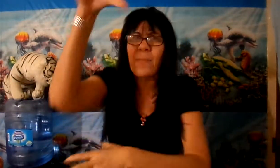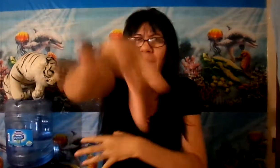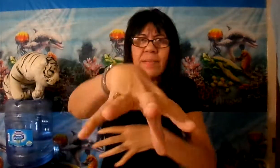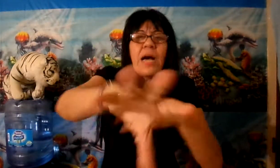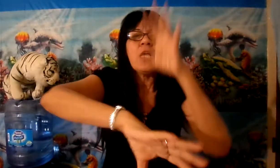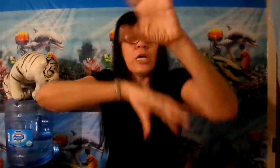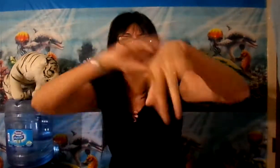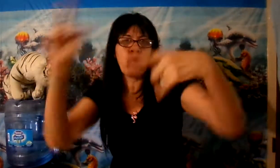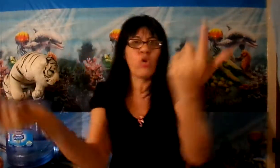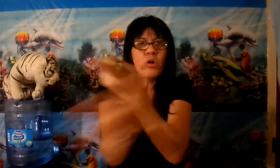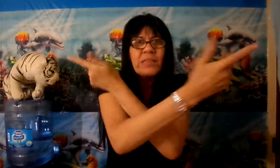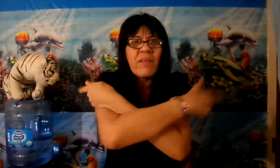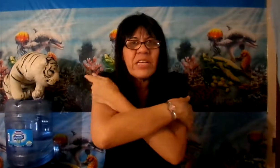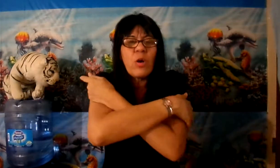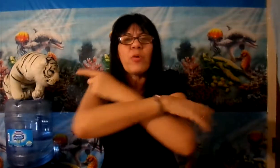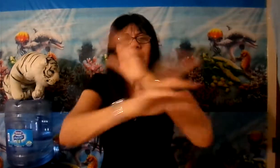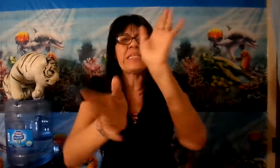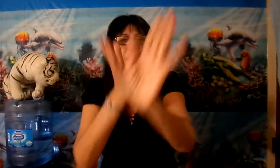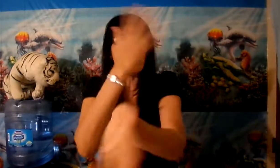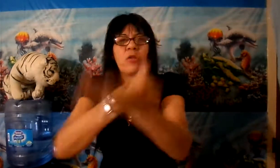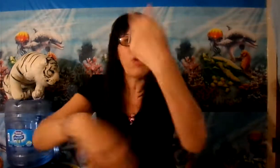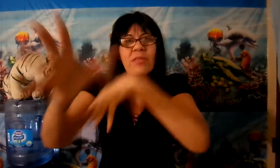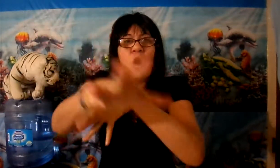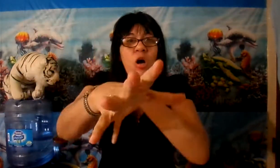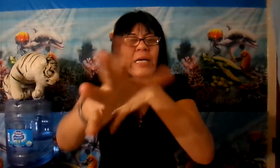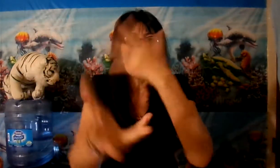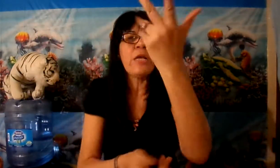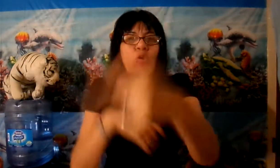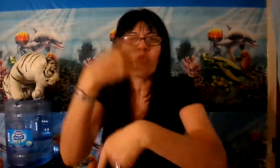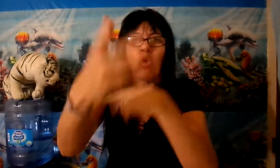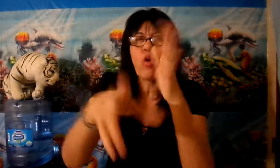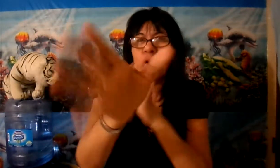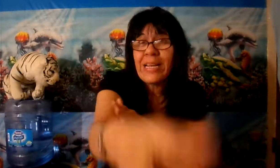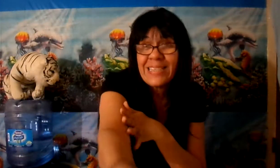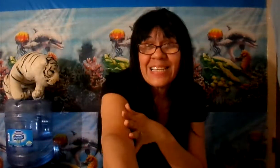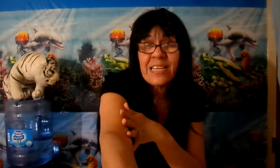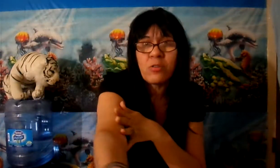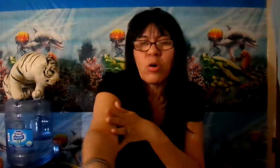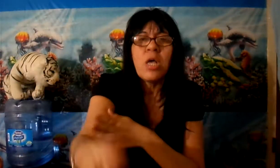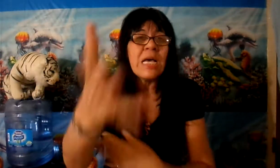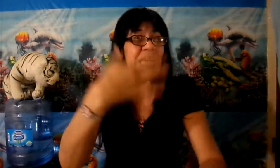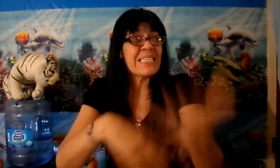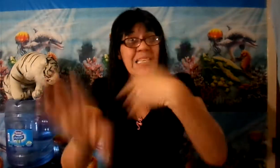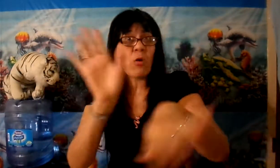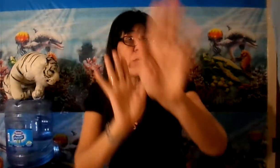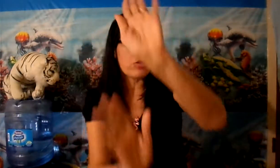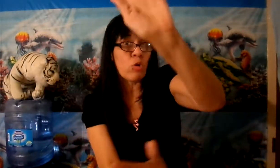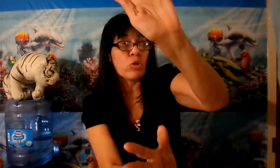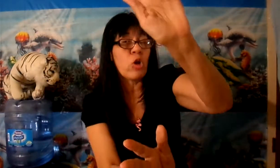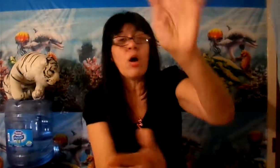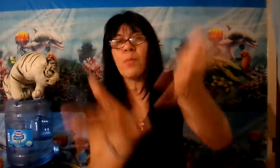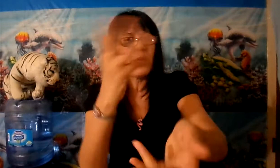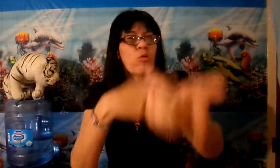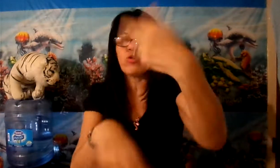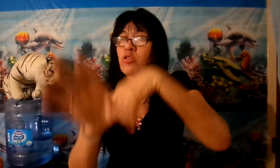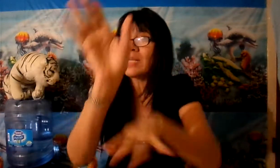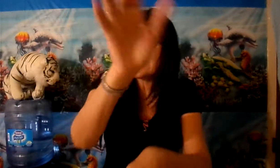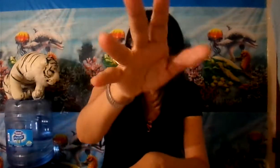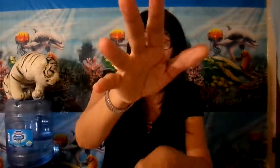palabra en todo lo que está viendo, porque Él está metiendo a Dios en todo lo que Él está haciendo. Él se está cubriendo con Dios, pero con Dios nadie se cubre,